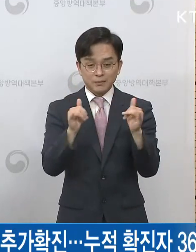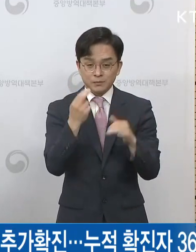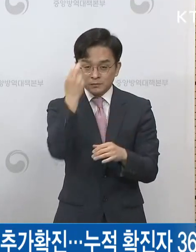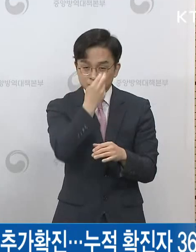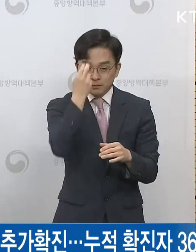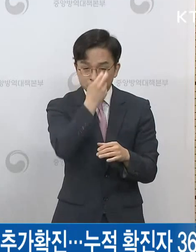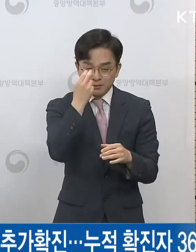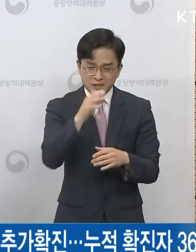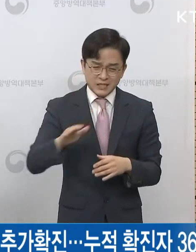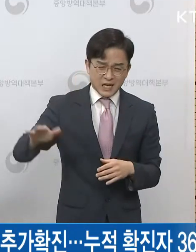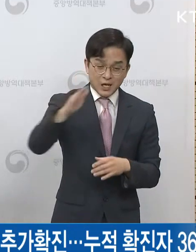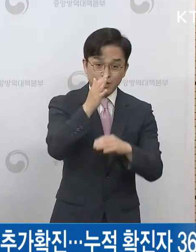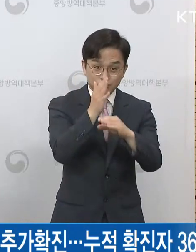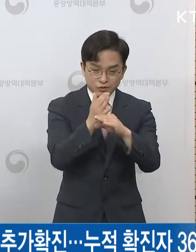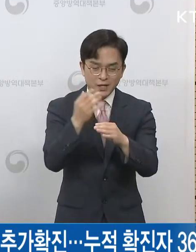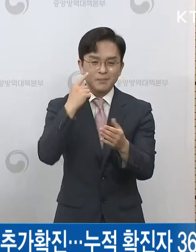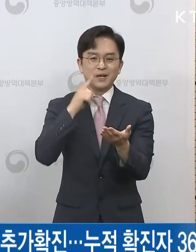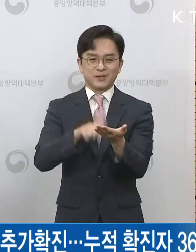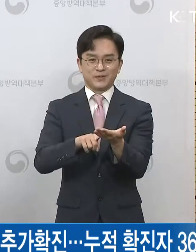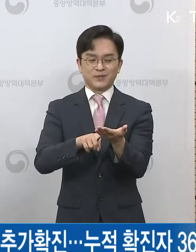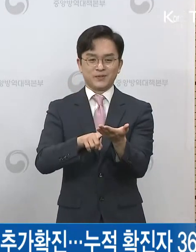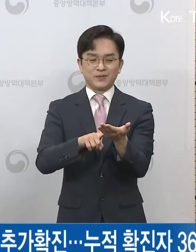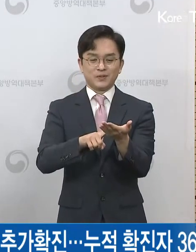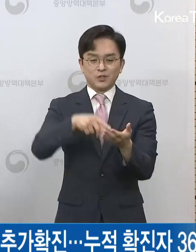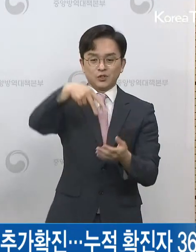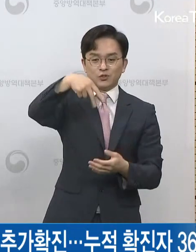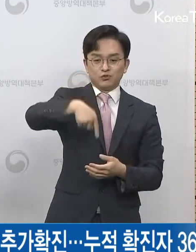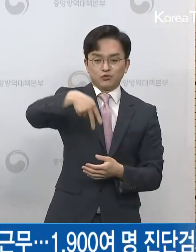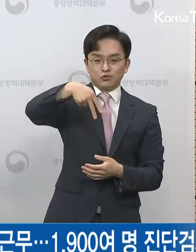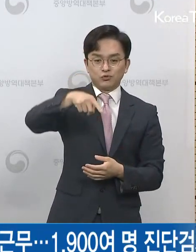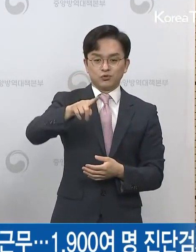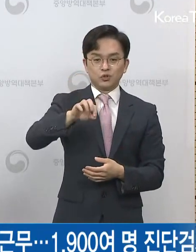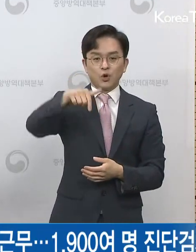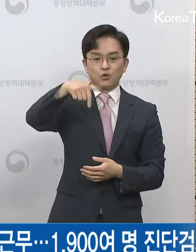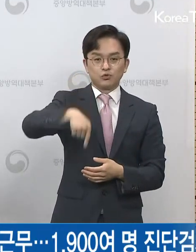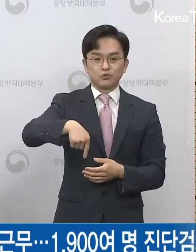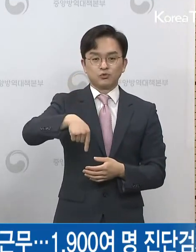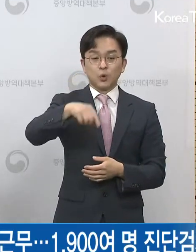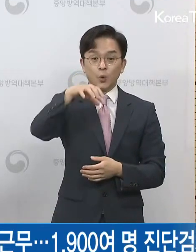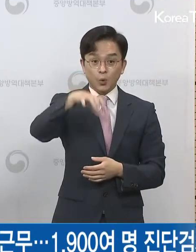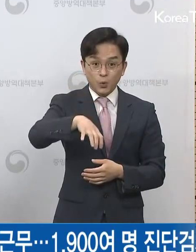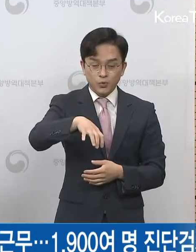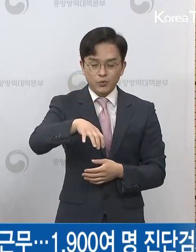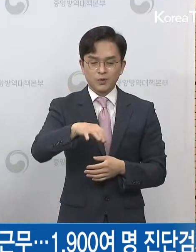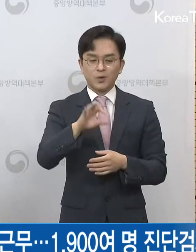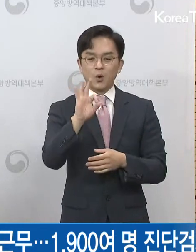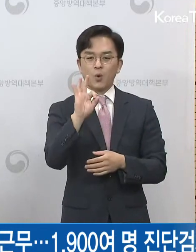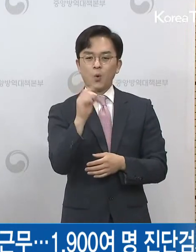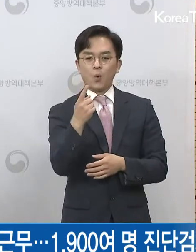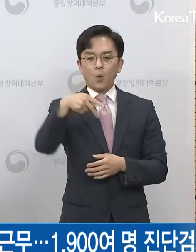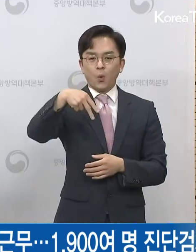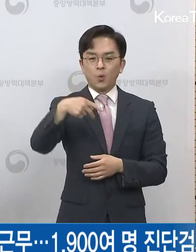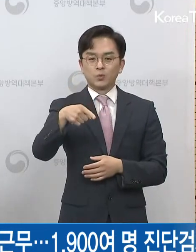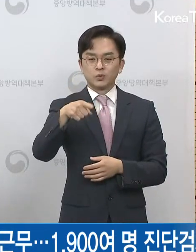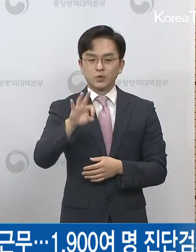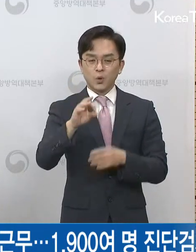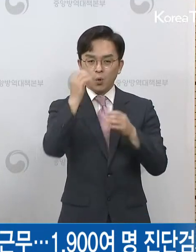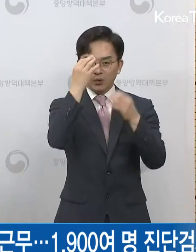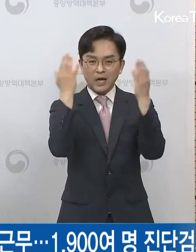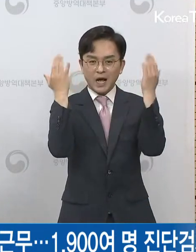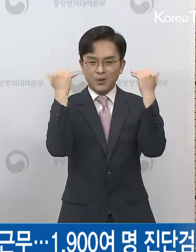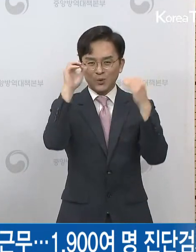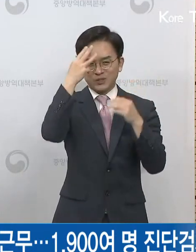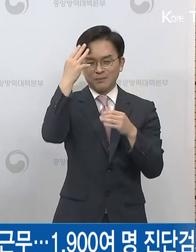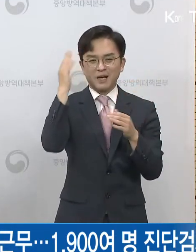1명이 추가로 확인되었으며 수성구 소재 5성고등학교 3학년 학생 1명입니다. 현재 감염